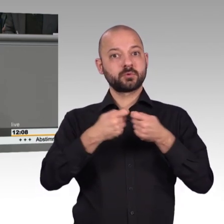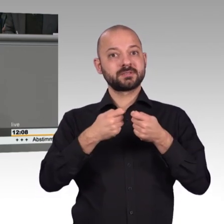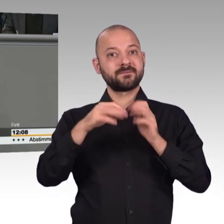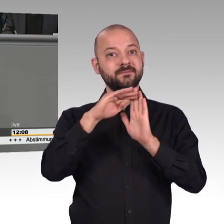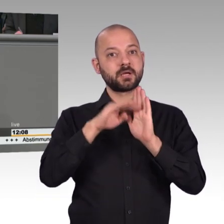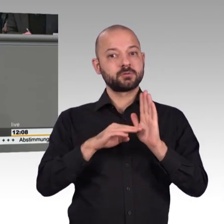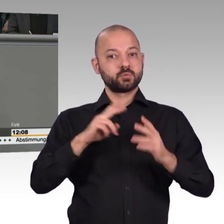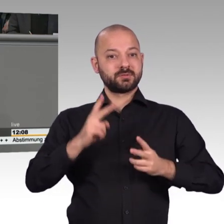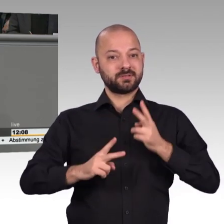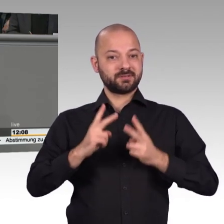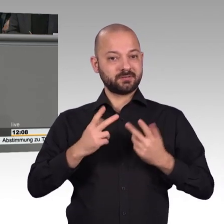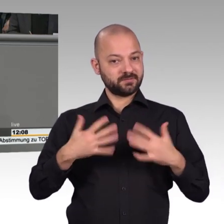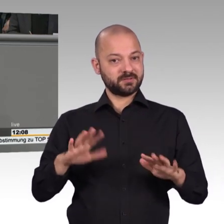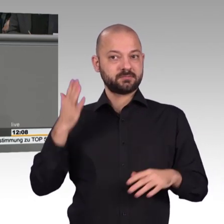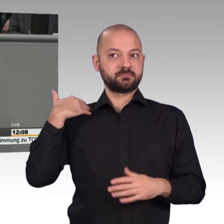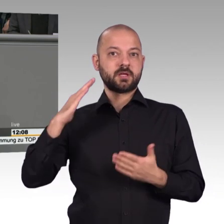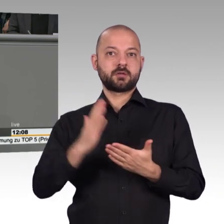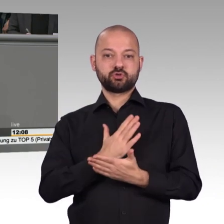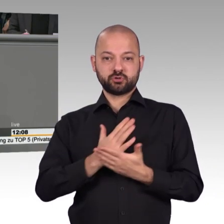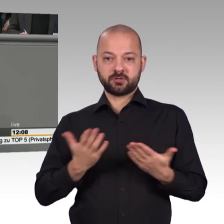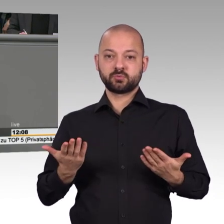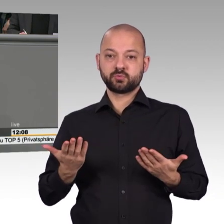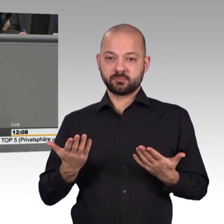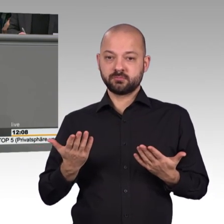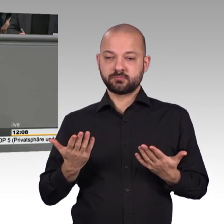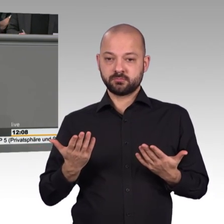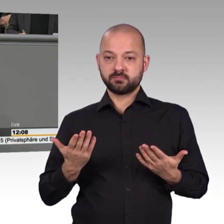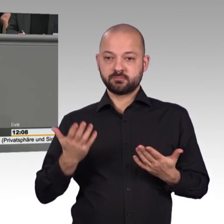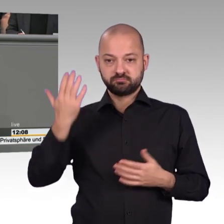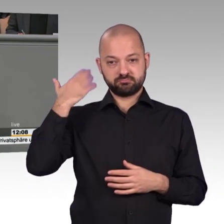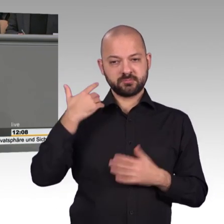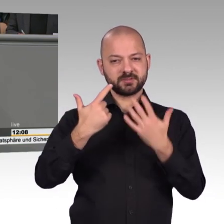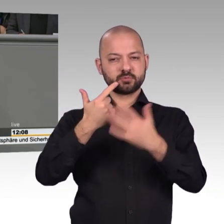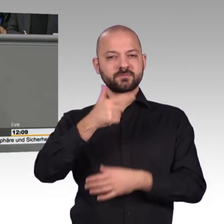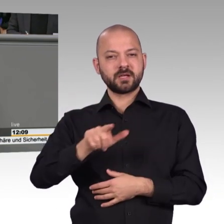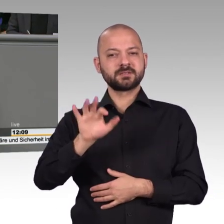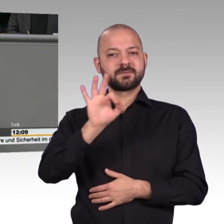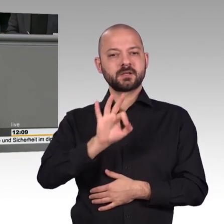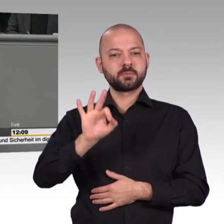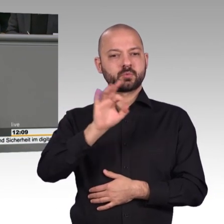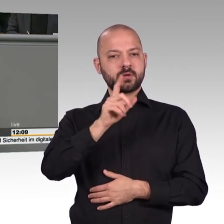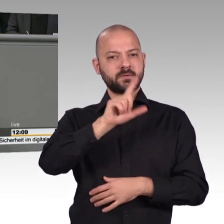einerlei, welche Übermittlungsart, Kabel oder Funk, analoge oder digitale